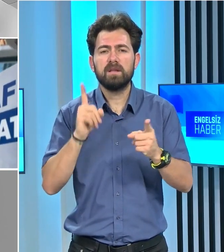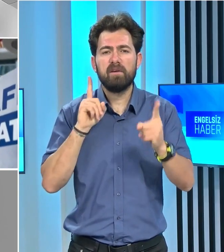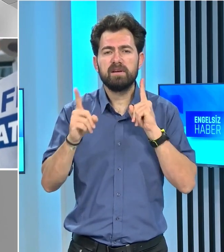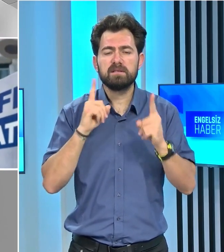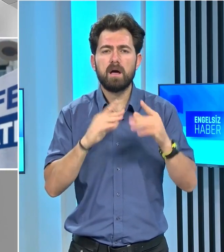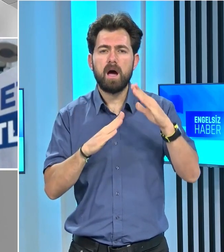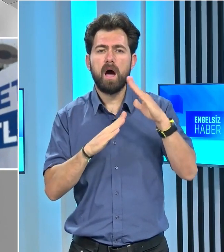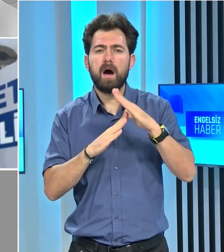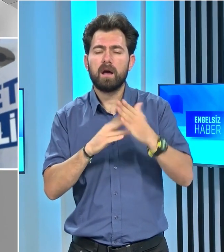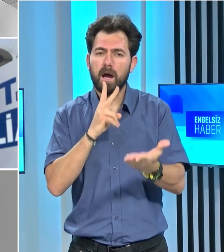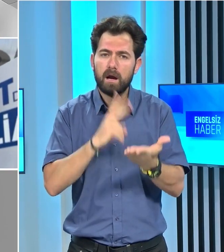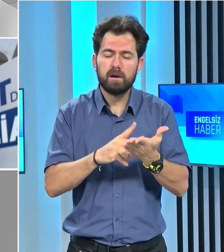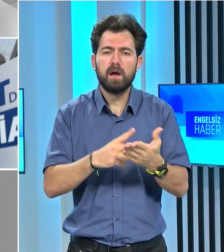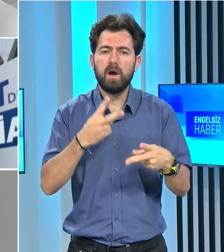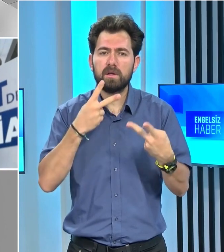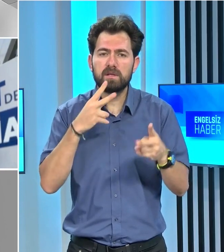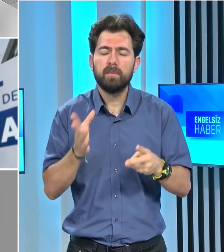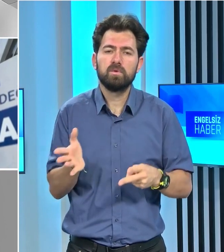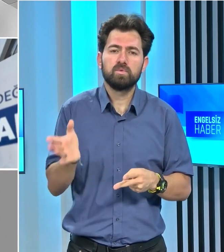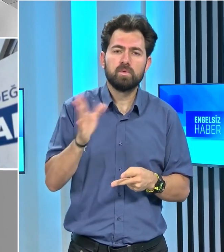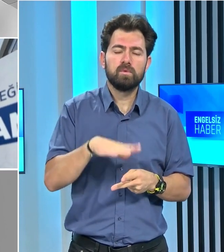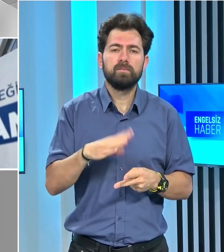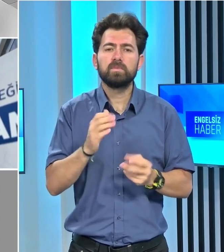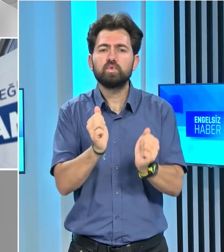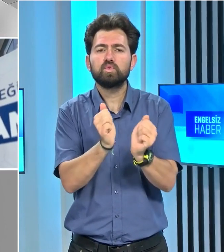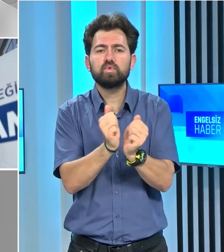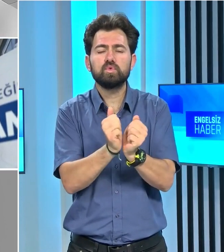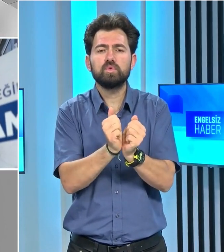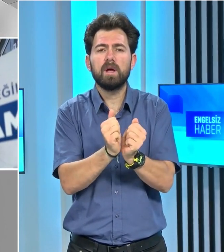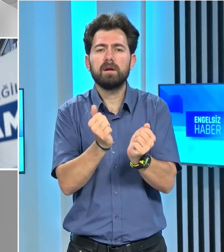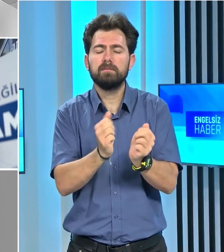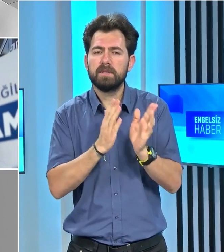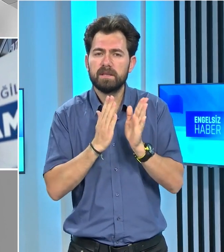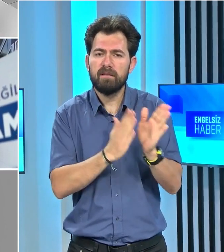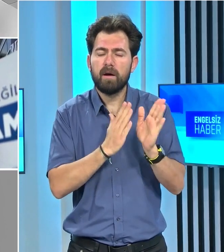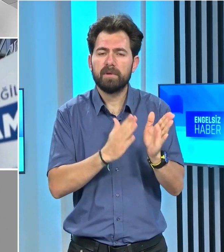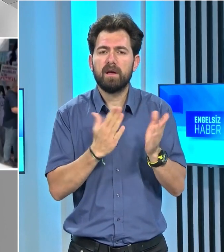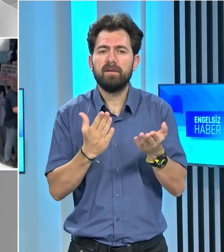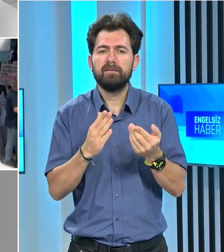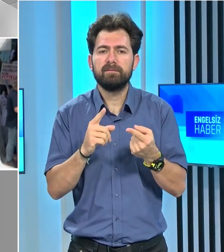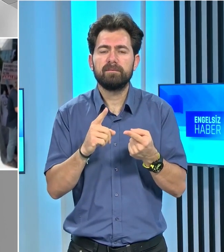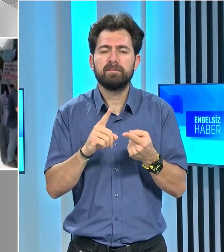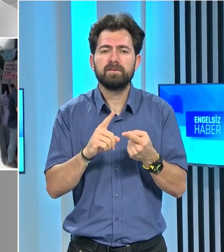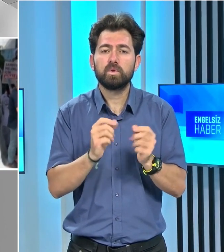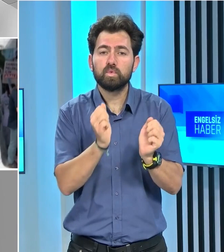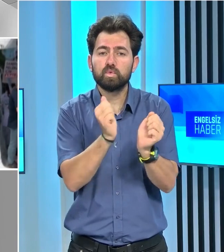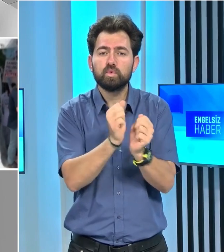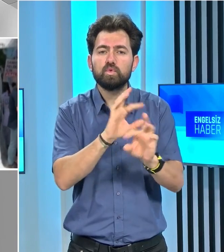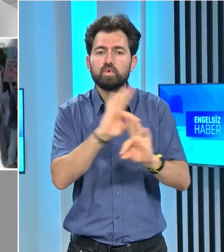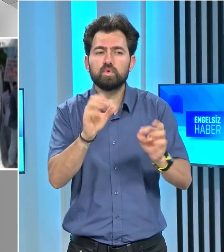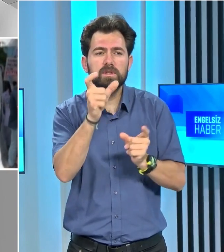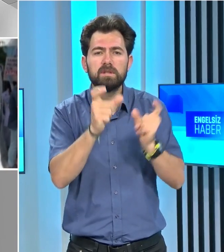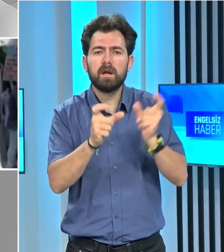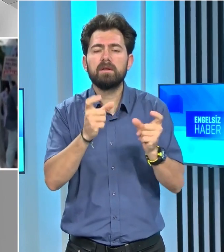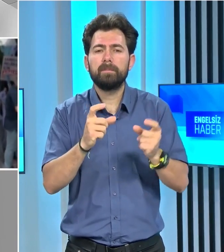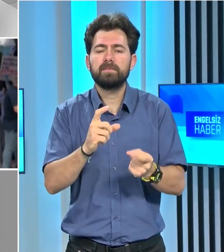davasında ara kararların açıklanmasının ardından tutukluluk hallerinin devamına, tutuksuz sanıkların